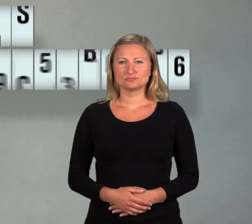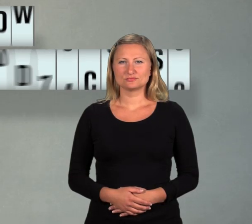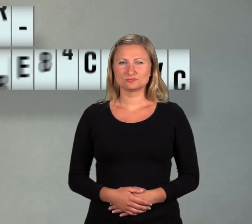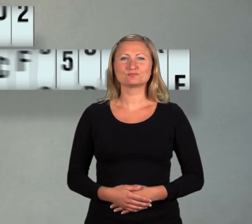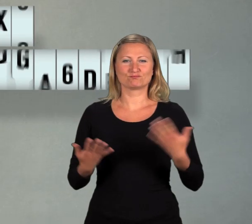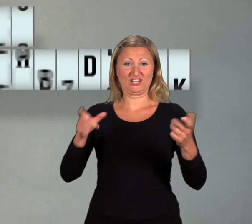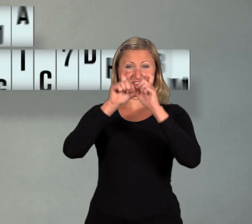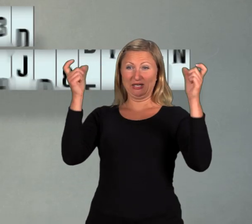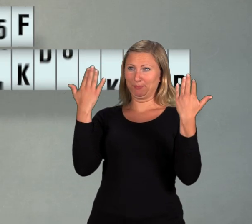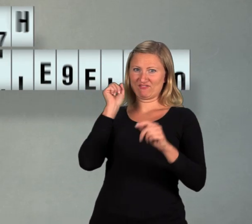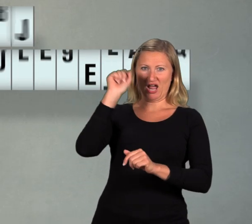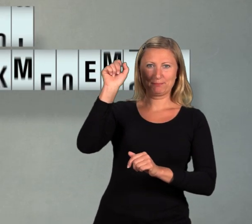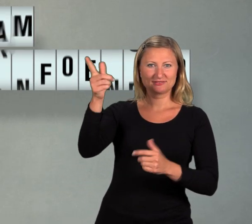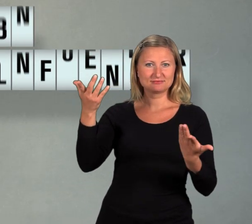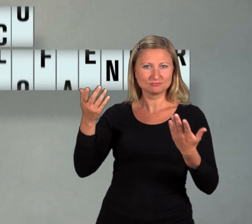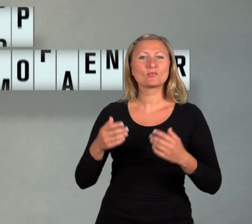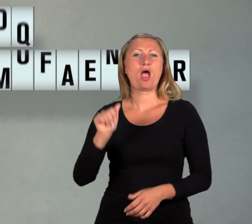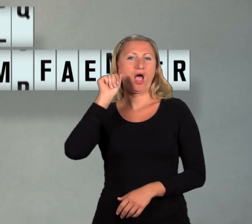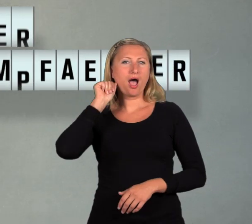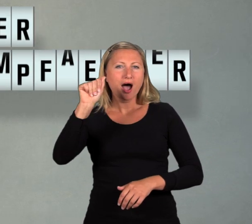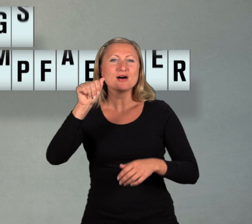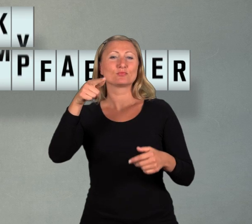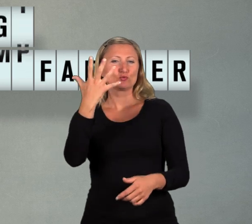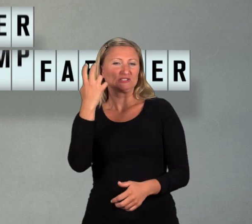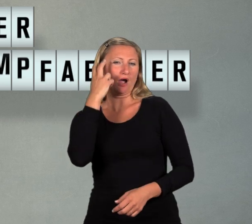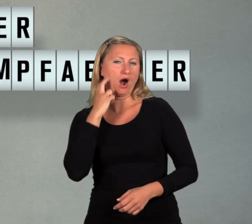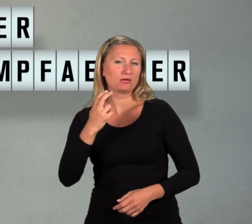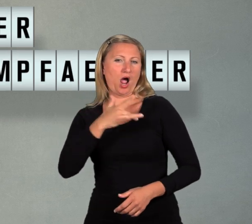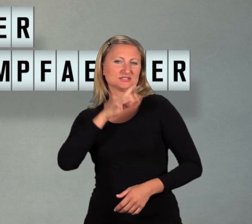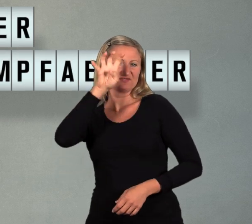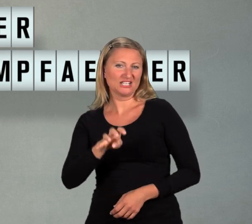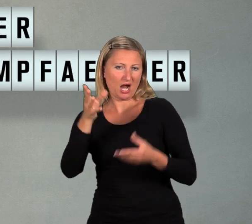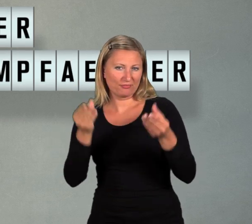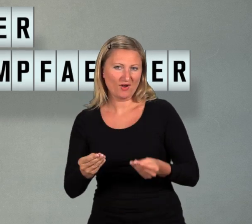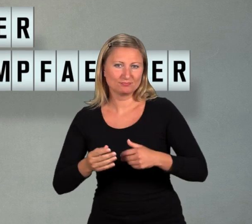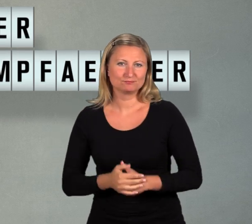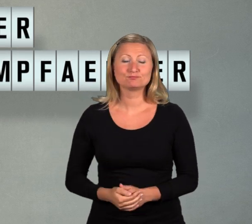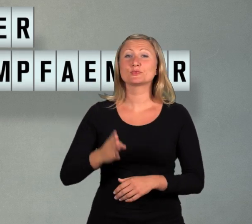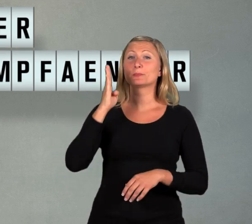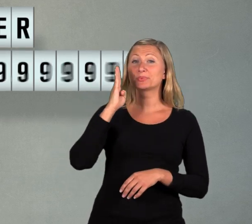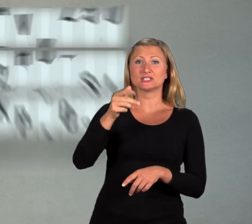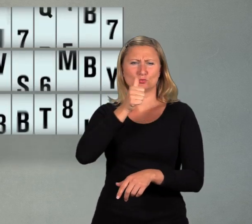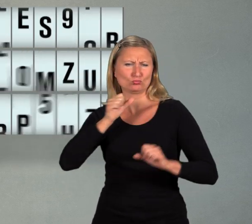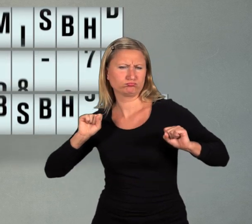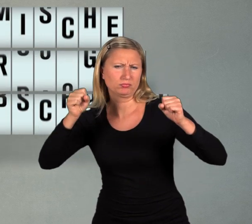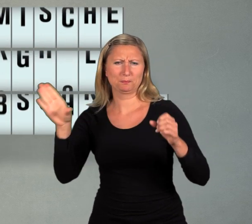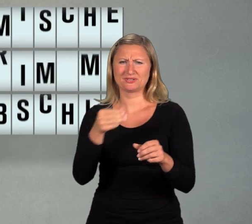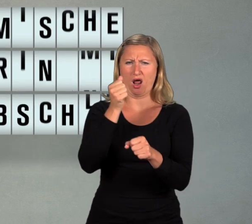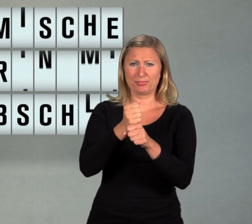Bei einem Unternehmen bewerben sich A. Ein 50-jähriger Hartz-IV-Empfänger B. Eine junge,